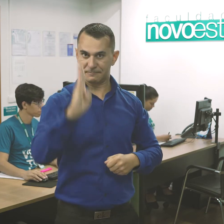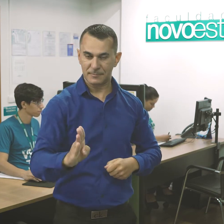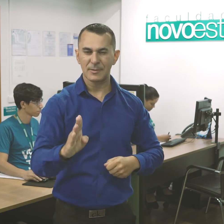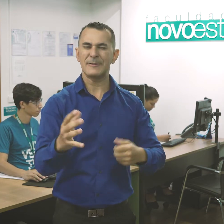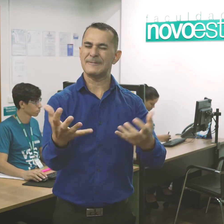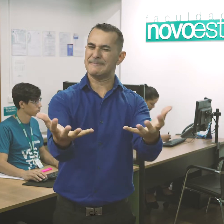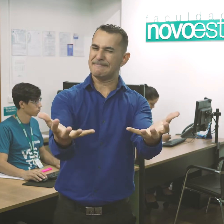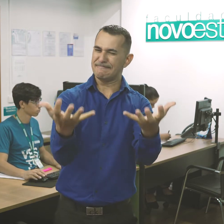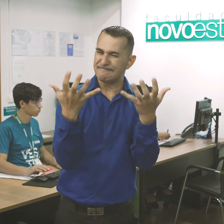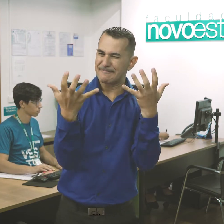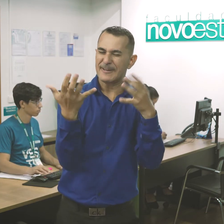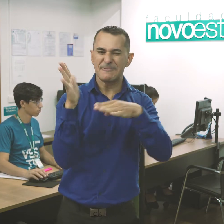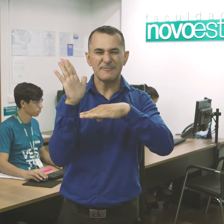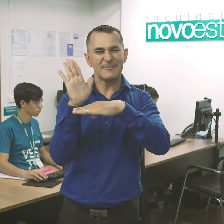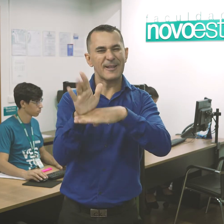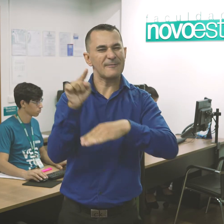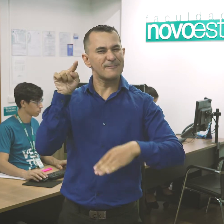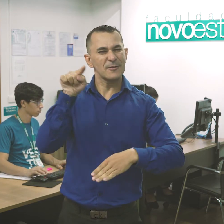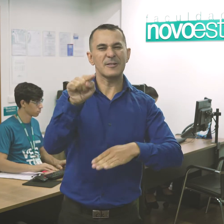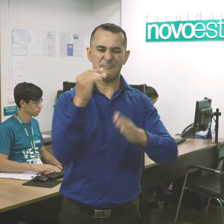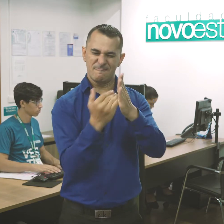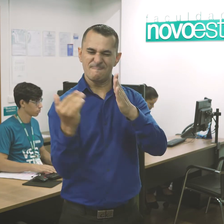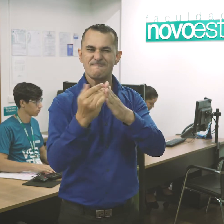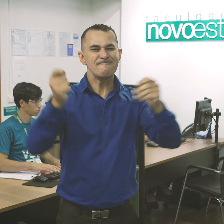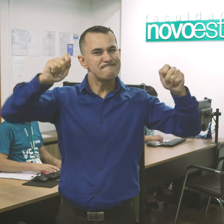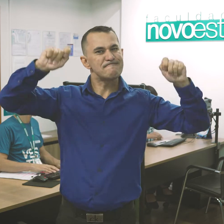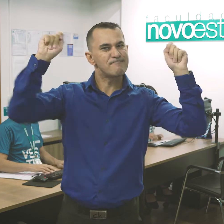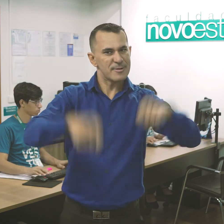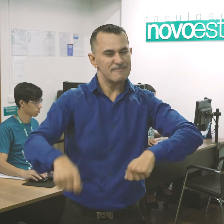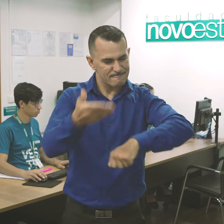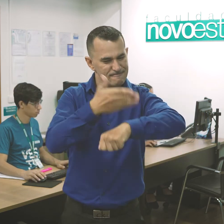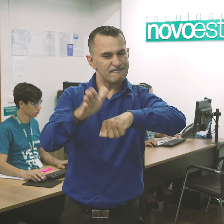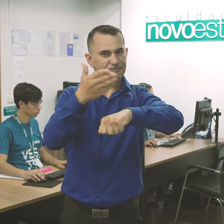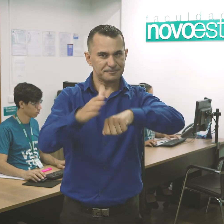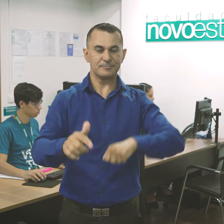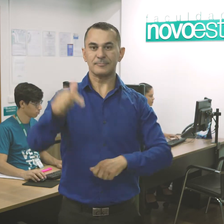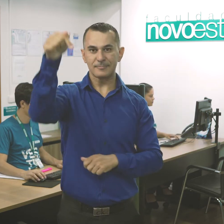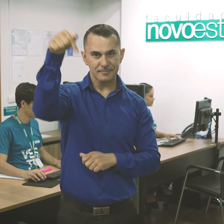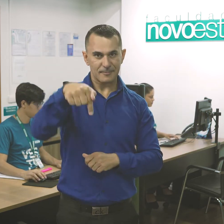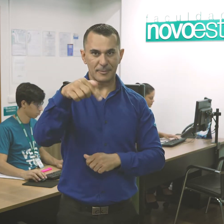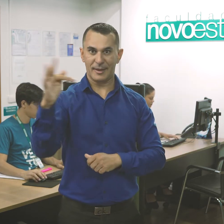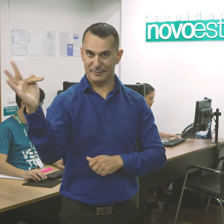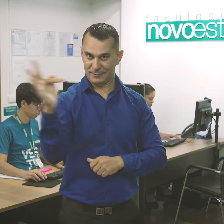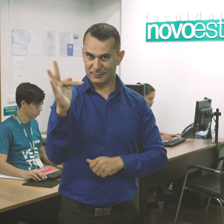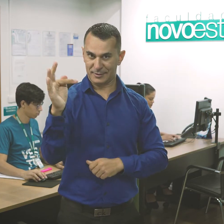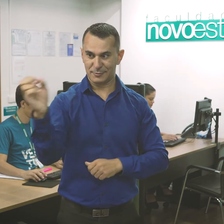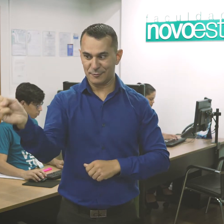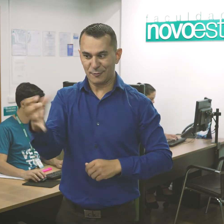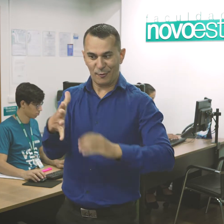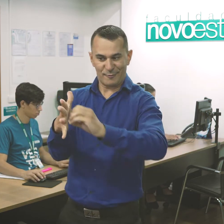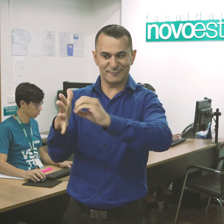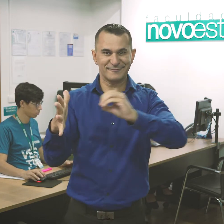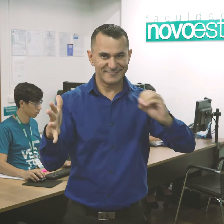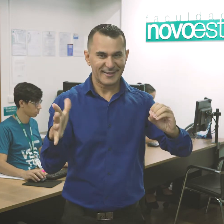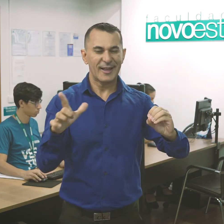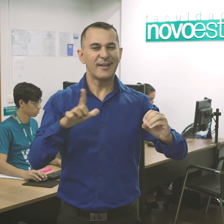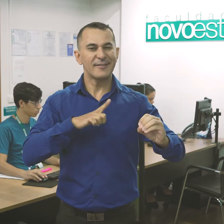queremos investir em você e na sua formação. Aqui na Faculdade Novo Oeste, temos uma estrutura